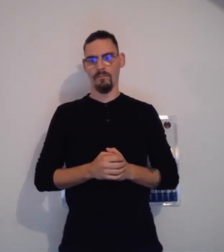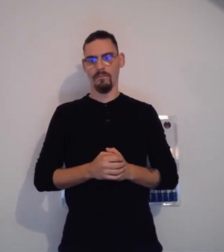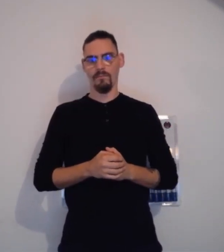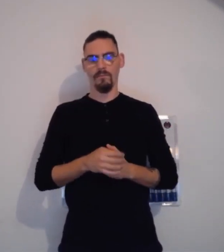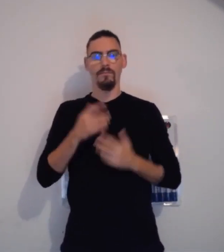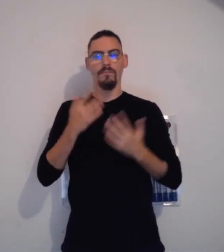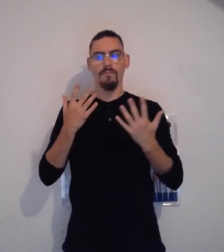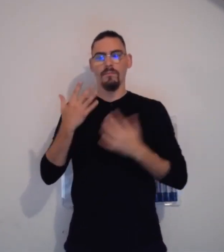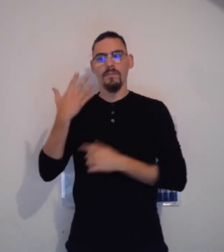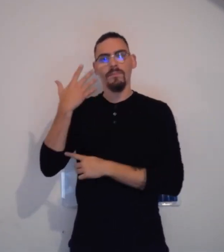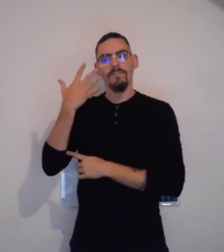écrire, par exemple.